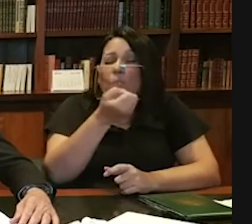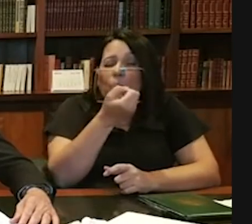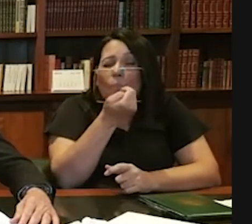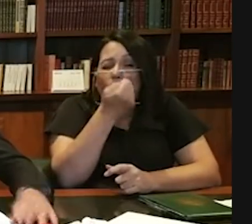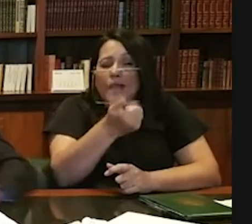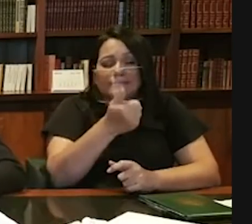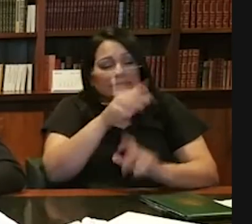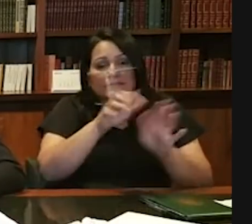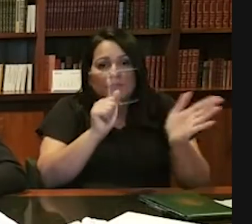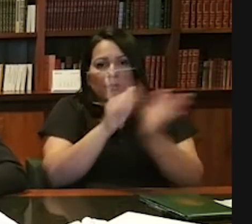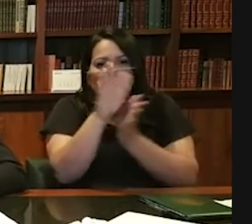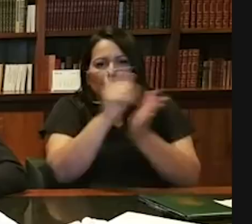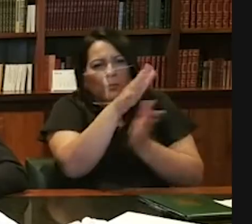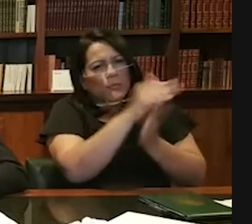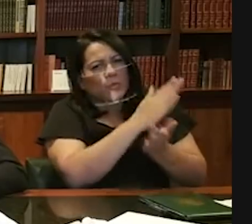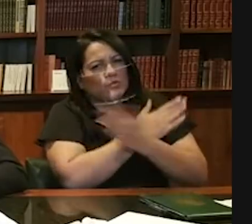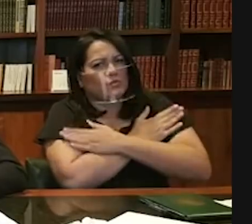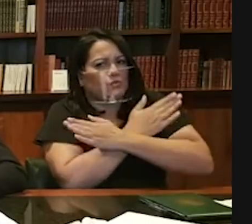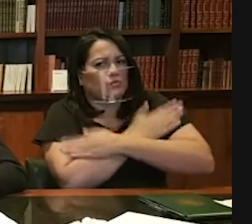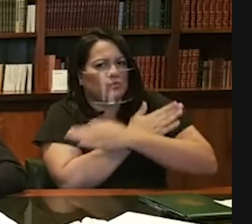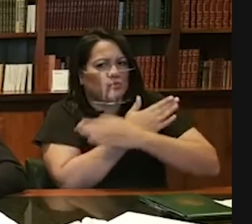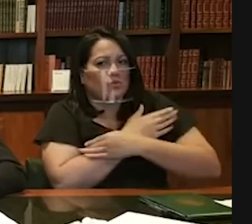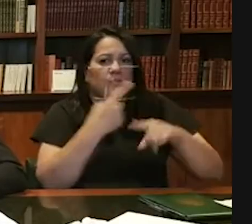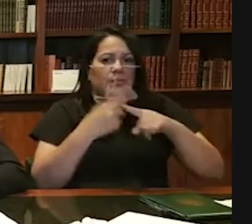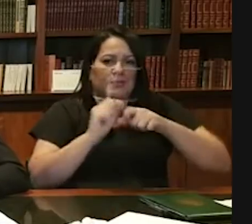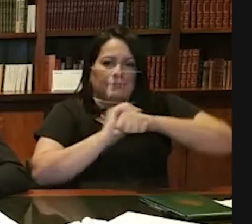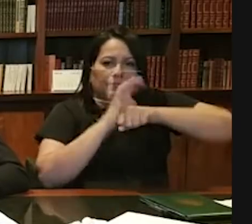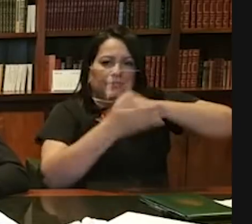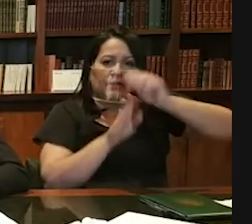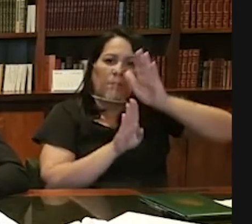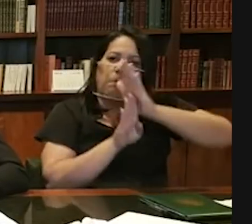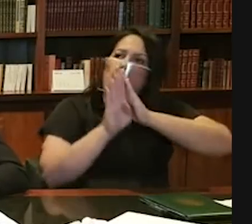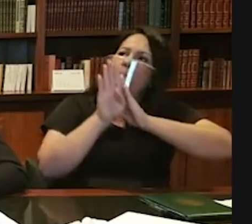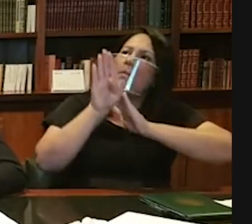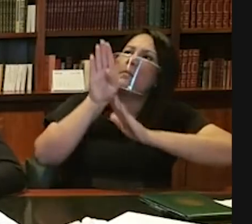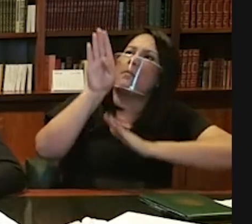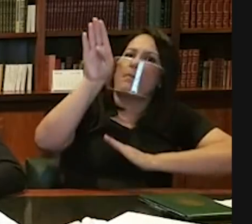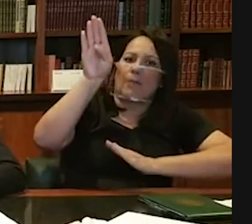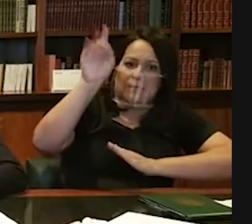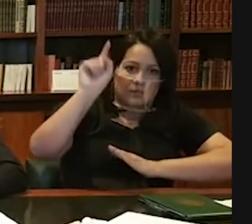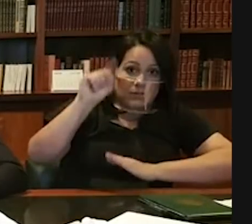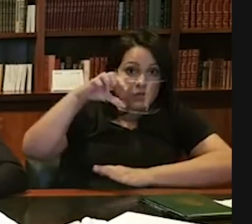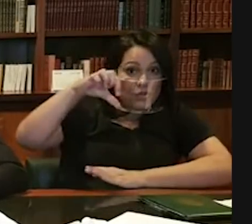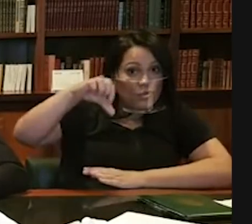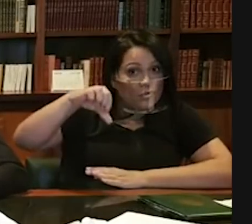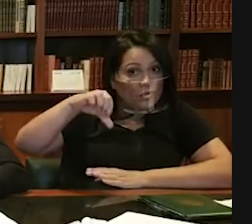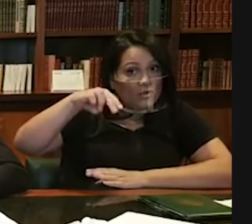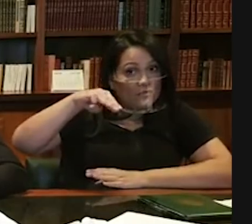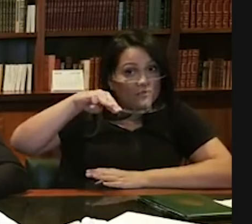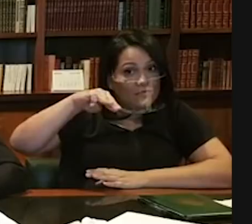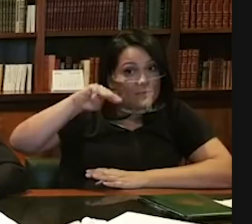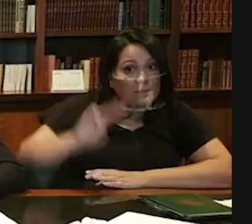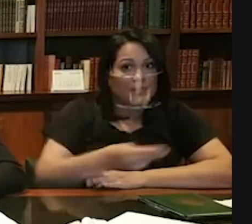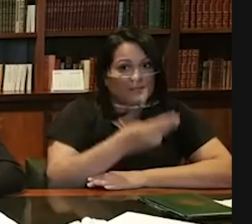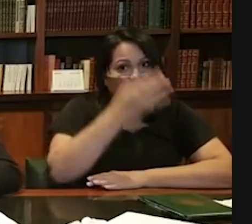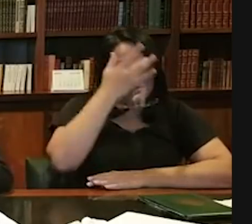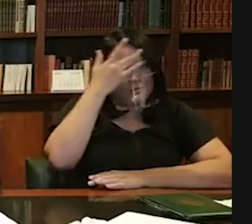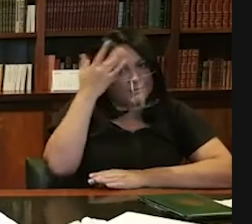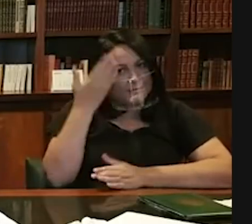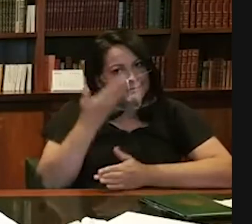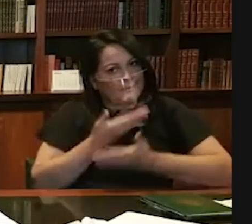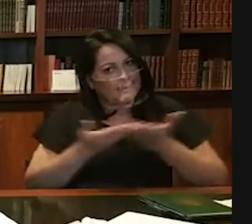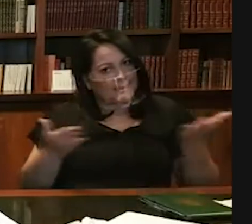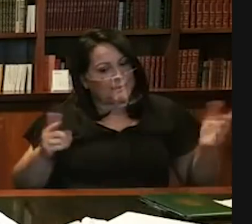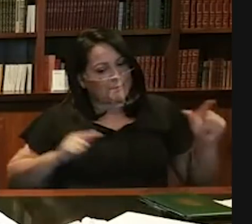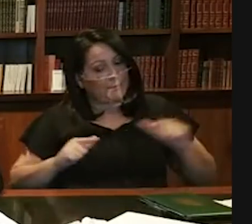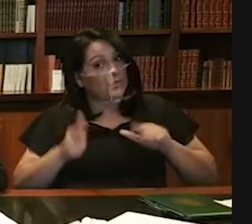segundo trimestre, no segundo trimestre, abril, maio e junho. Quase 9 milhões de pessoas perderam o seu emprego. Eu já